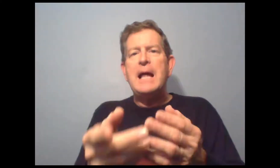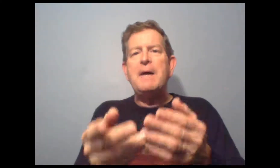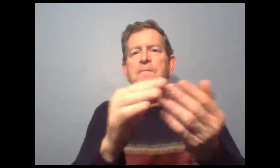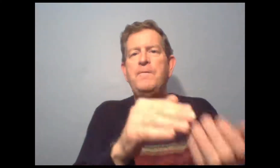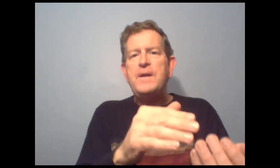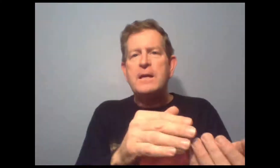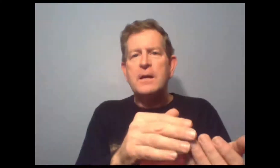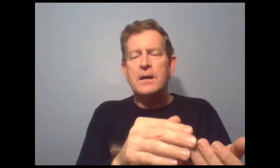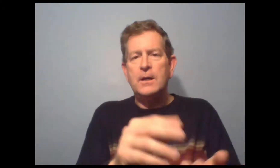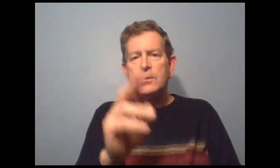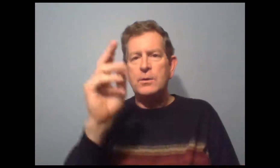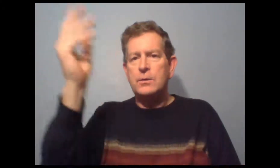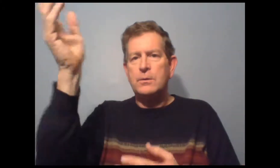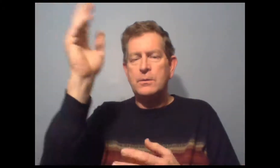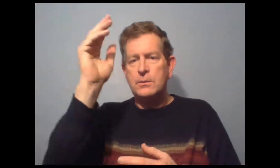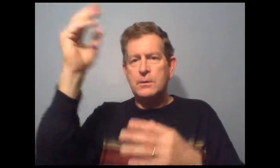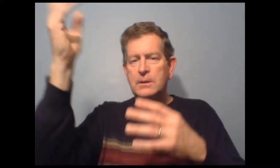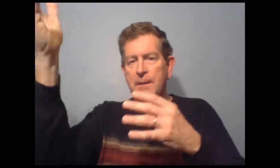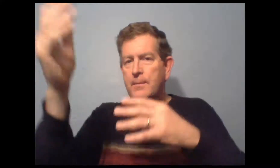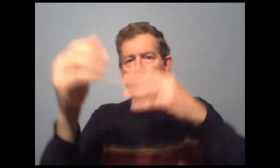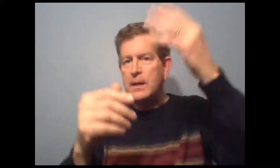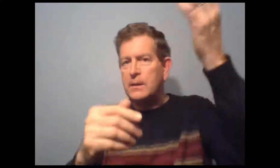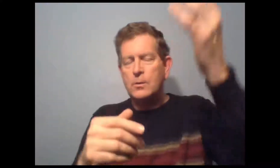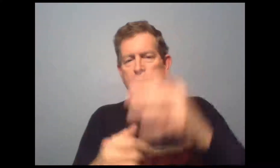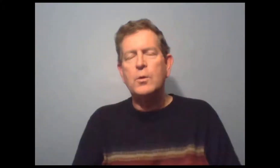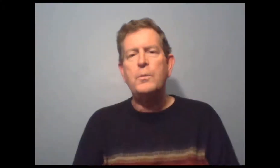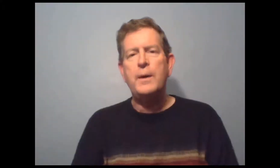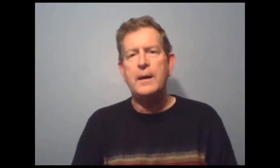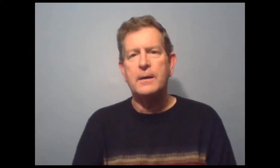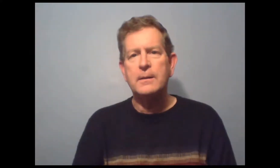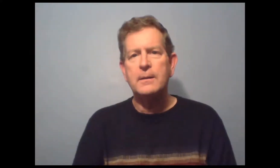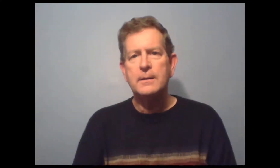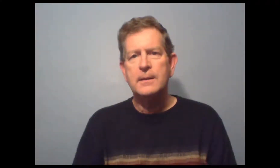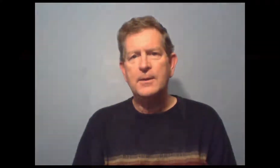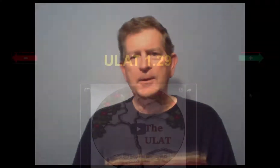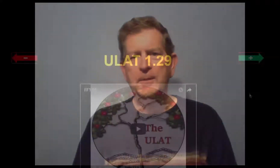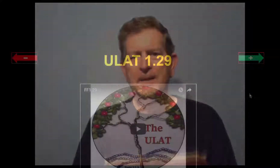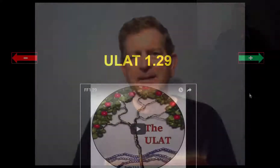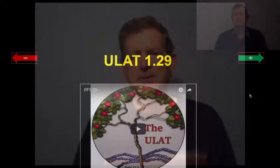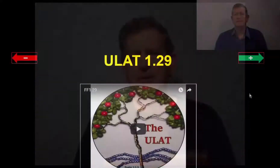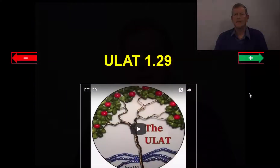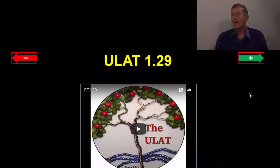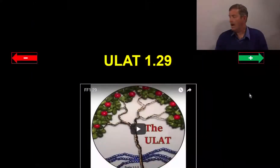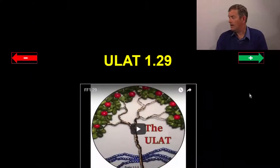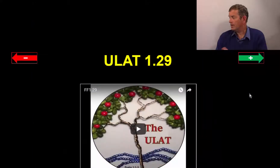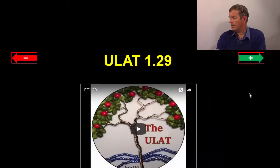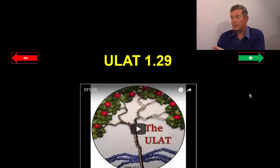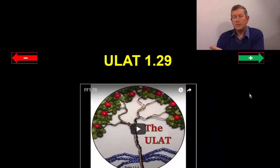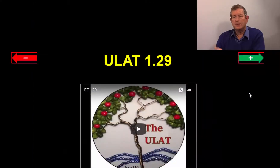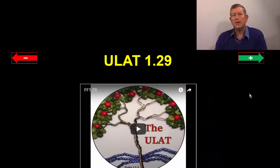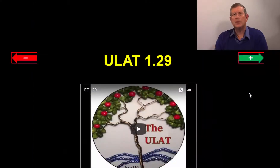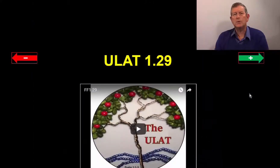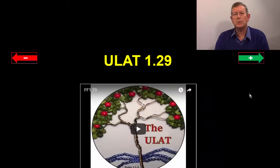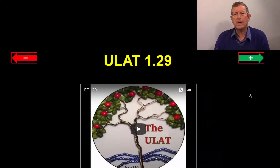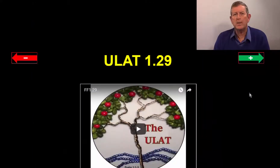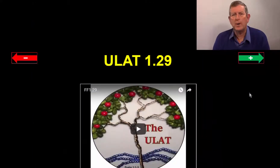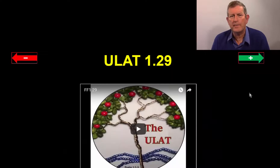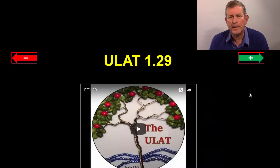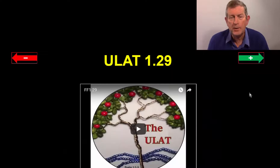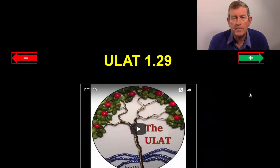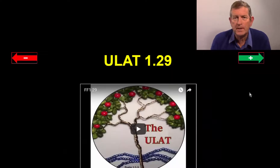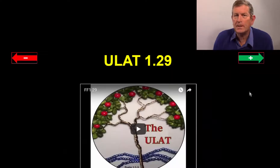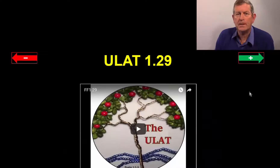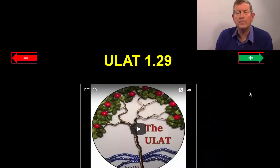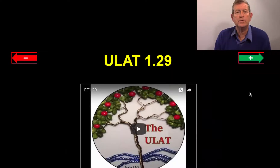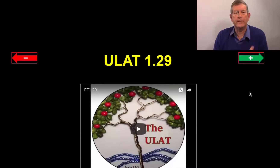la fille de ta maman et de ton père. D'accord ? Alors, nous sommes dans la leçon 1